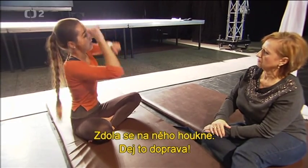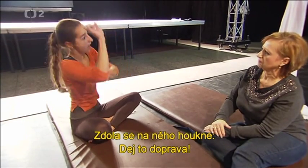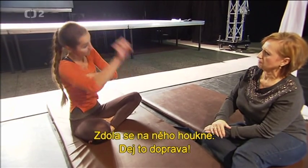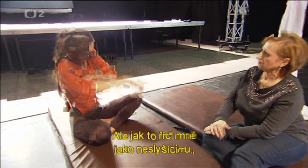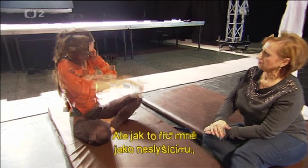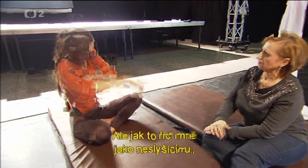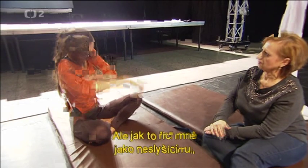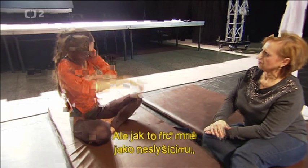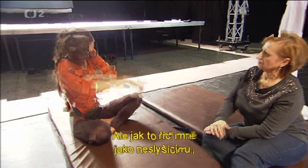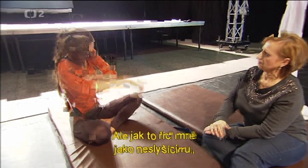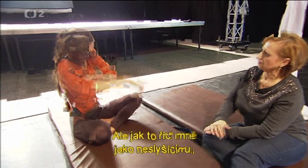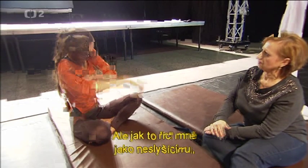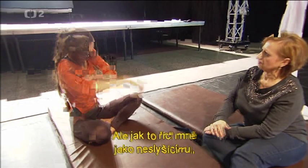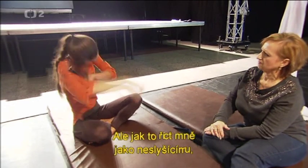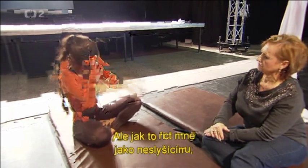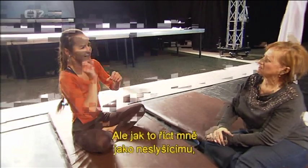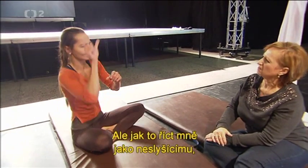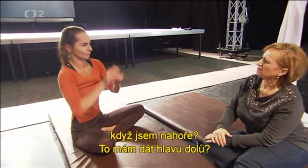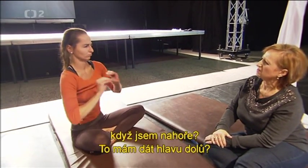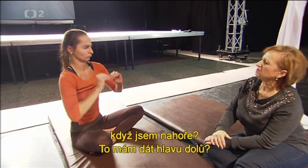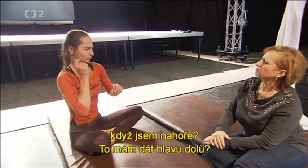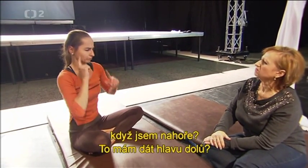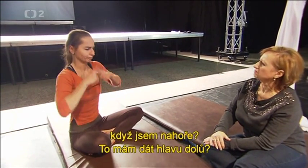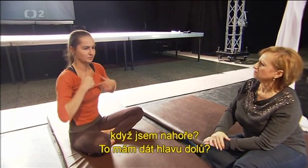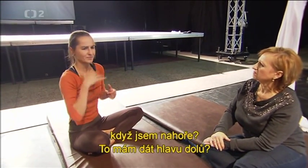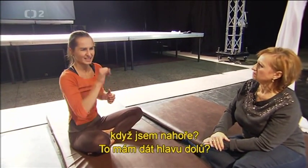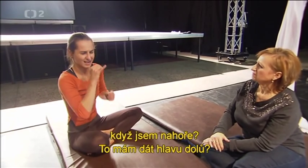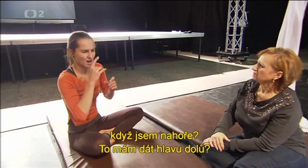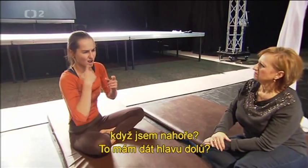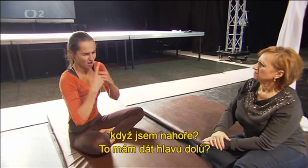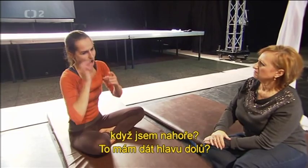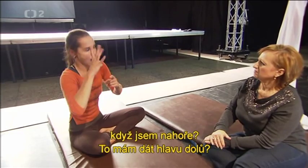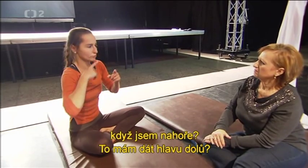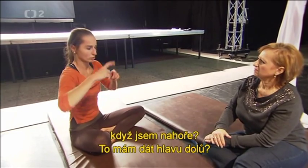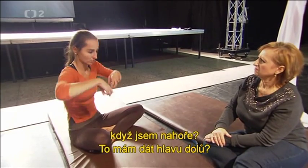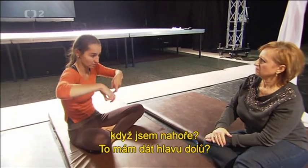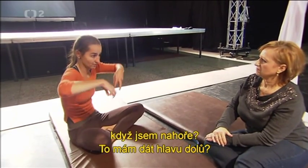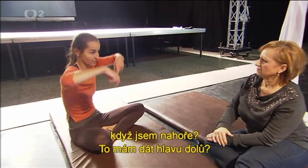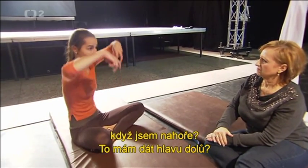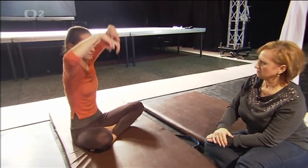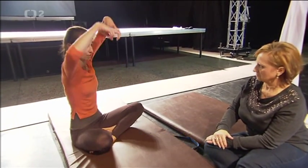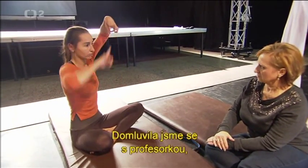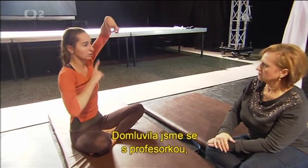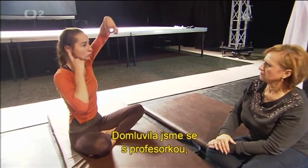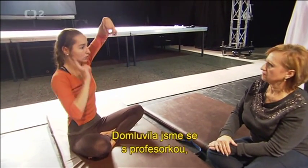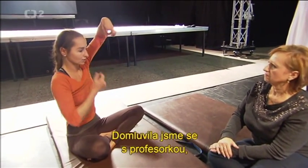Ale jak tý... ...když jsem nahoře? To mám dát hlavu dolů? Domluvila jsem se s